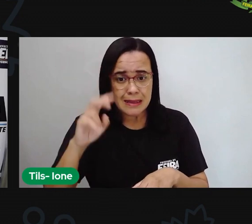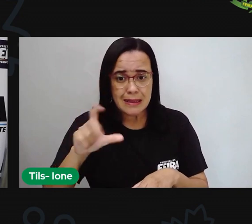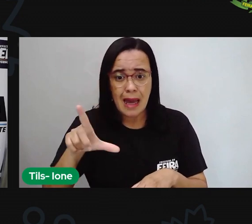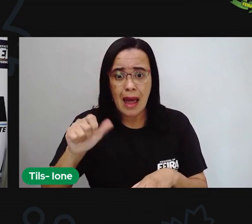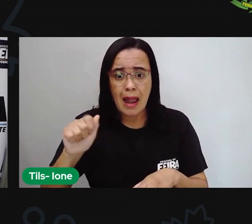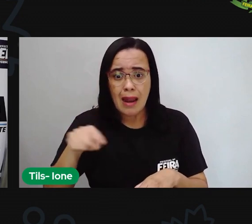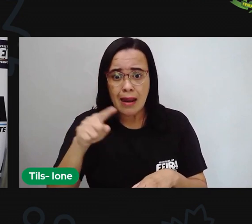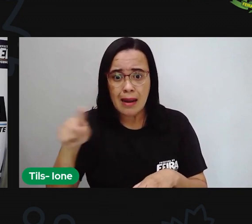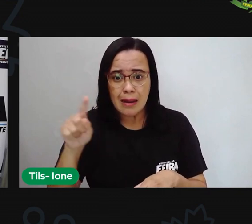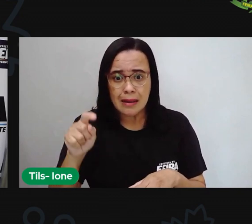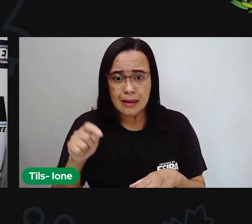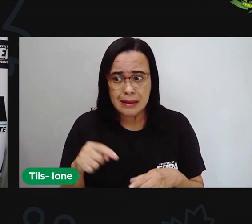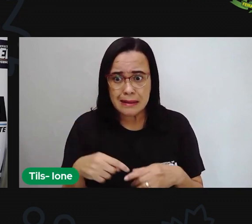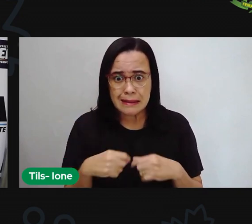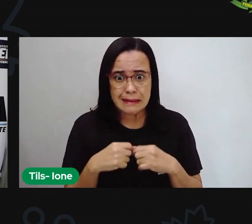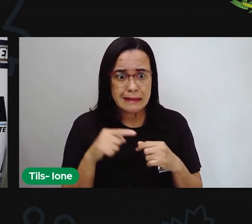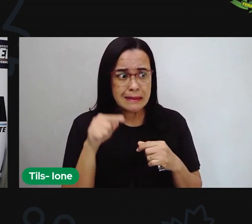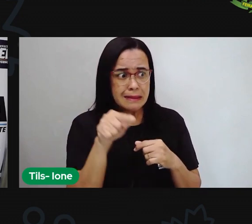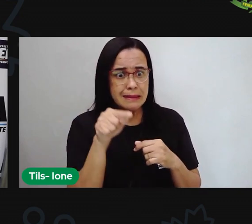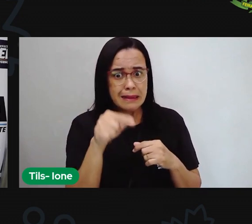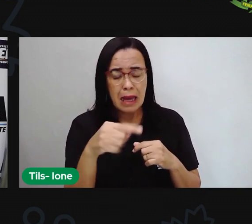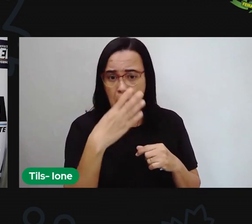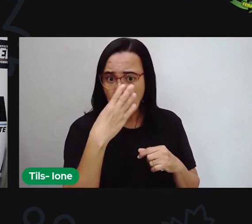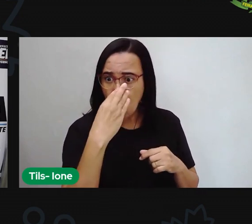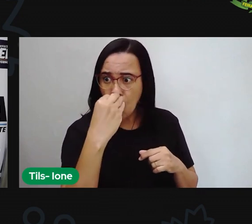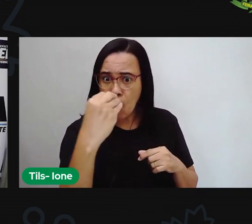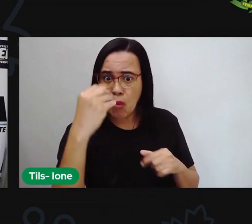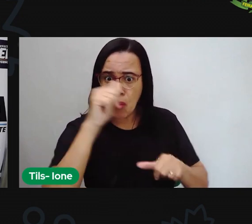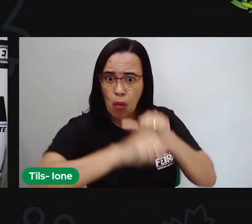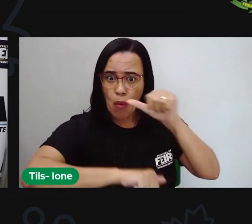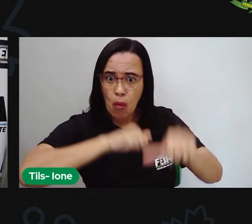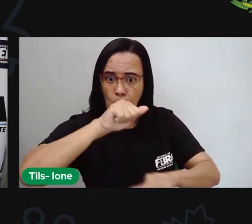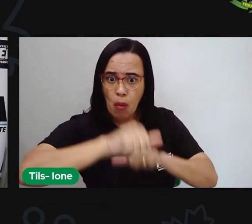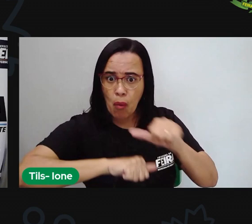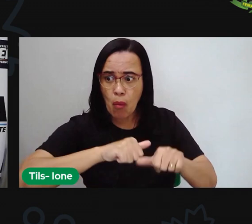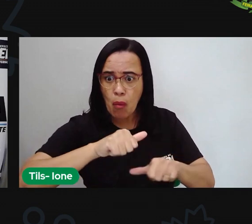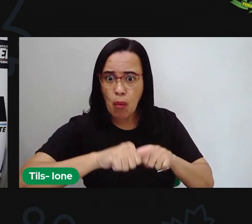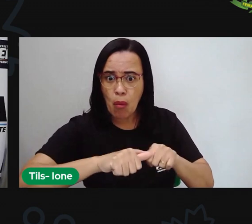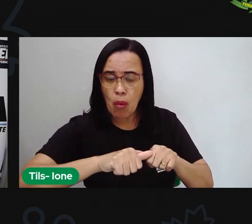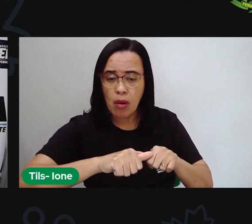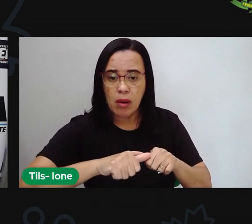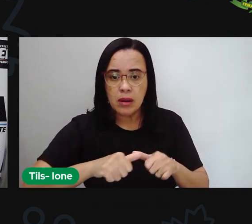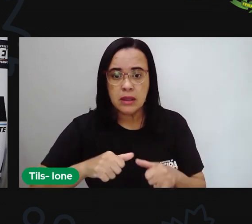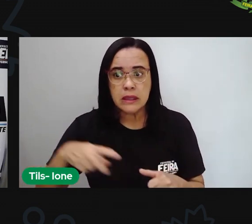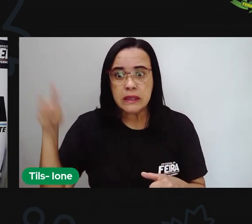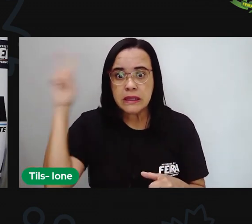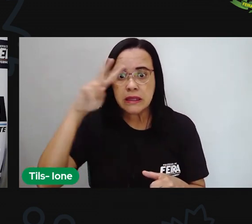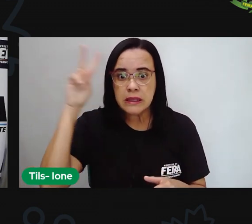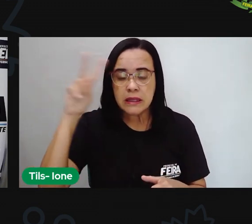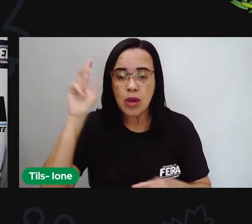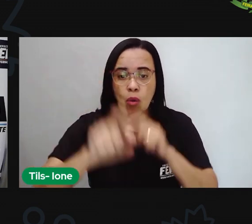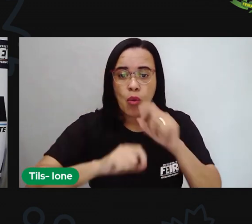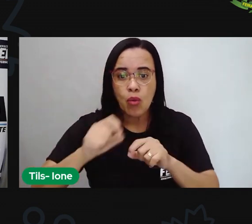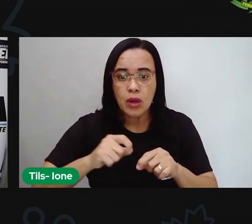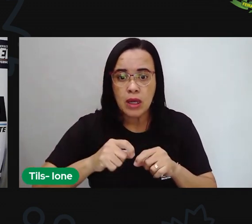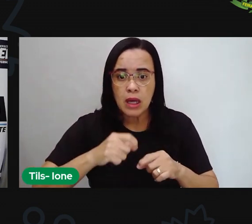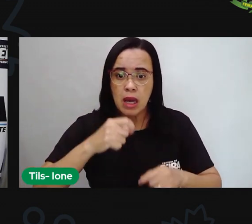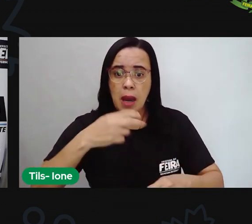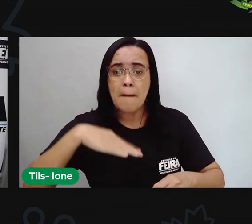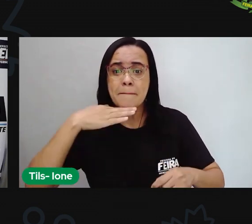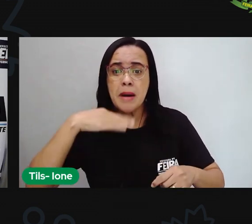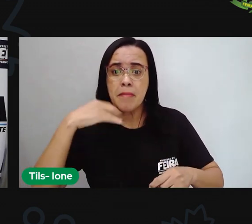seria ele o lobo em pele de cordeiro? Mariana lembrou na hora das palavras da mãe.